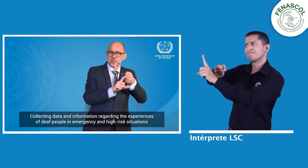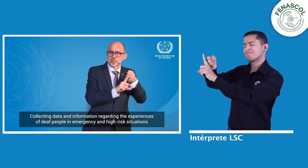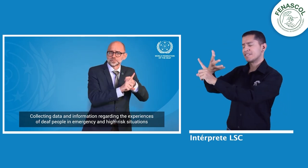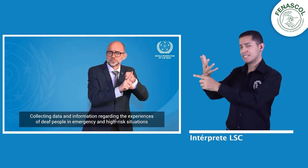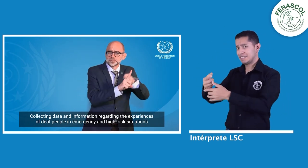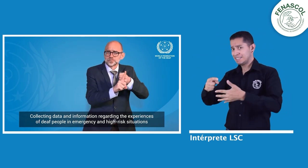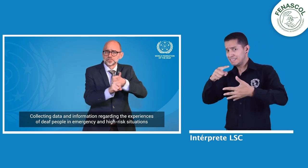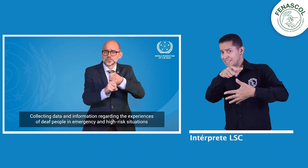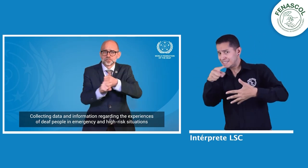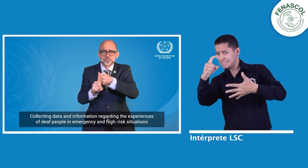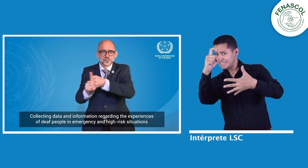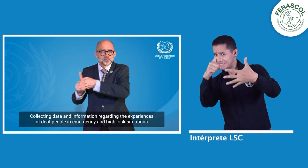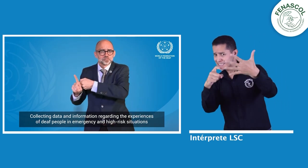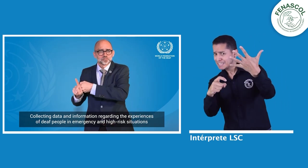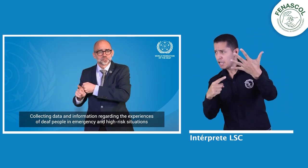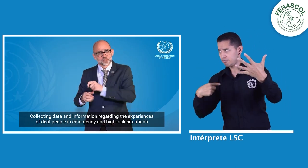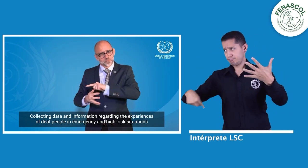apoyo que necesita la comunidad.